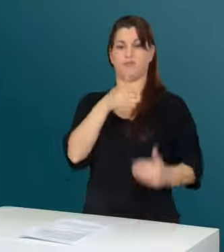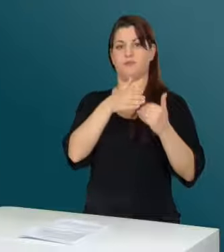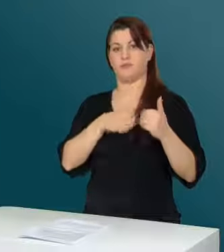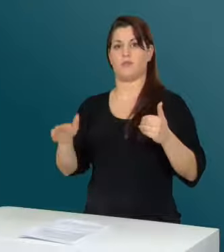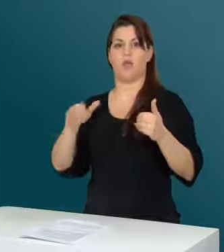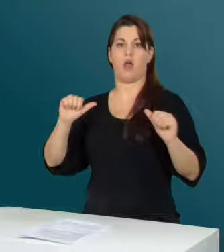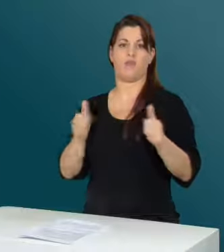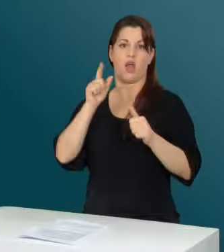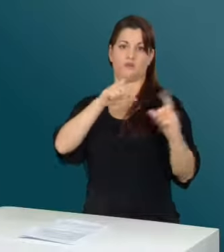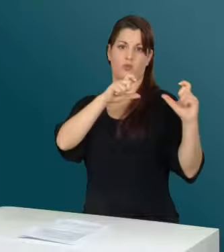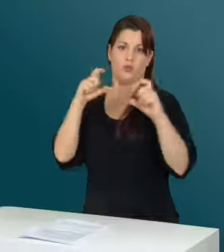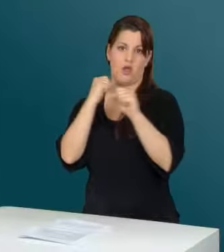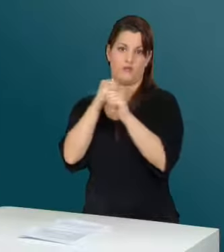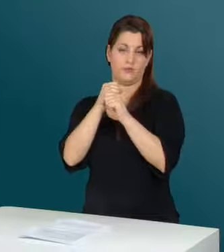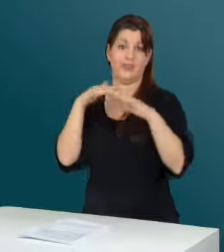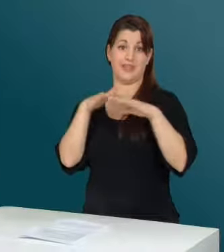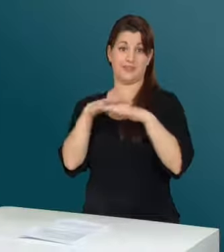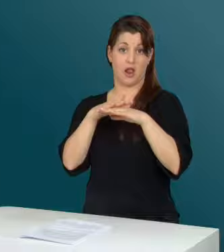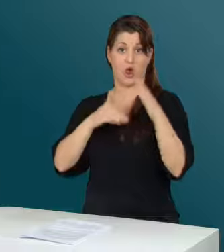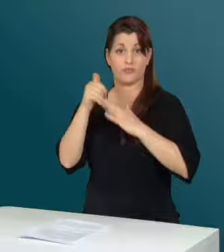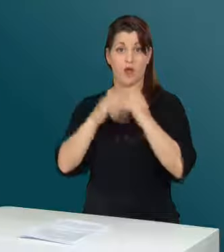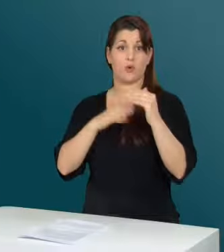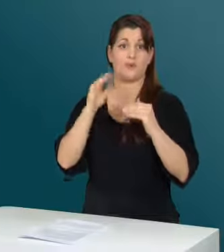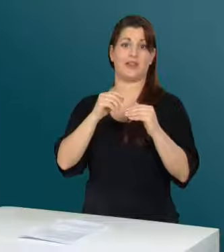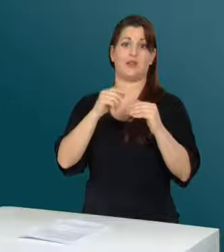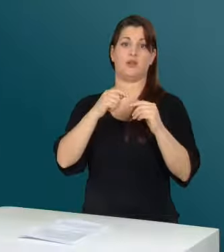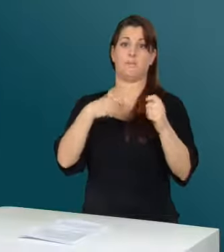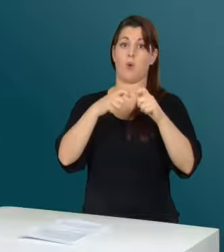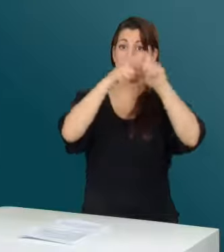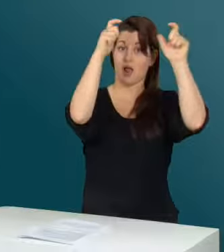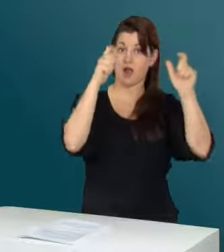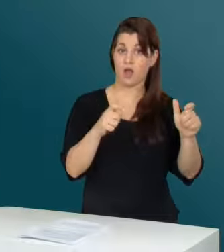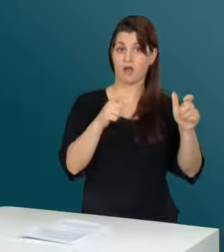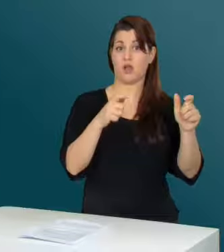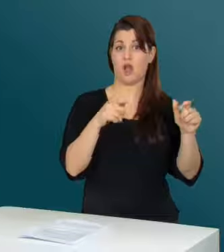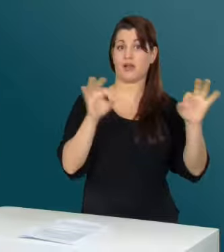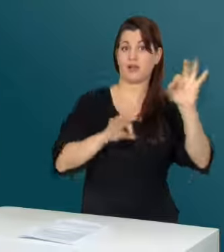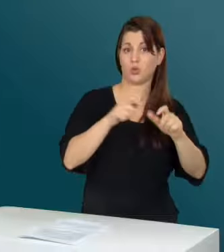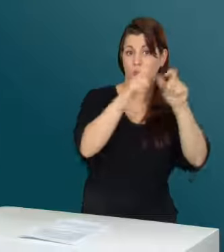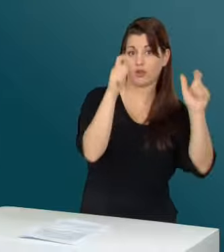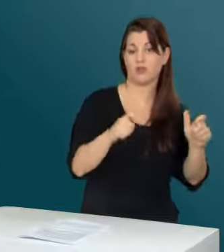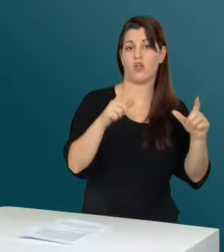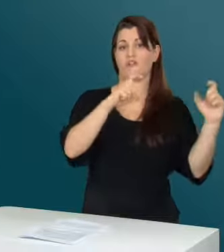Er arbeitete wieder als Fotograf, baute sich ein Netzwerk mit Modelagenturen, Fotografen und anderen auf.